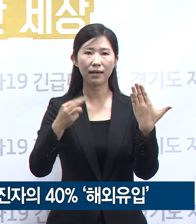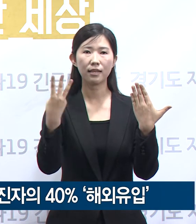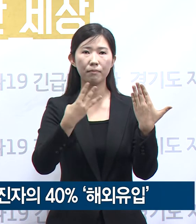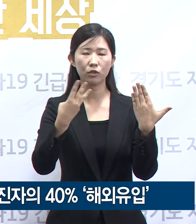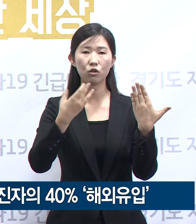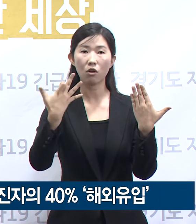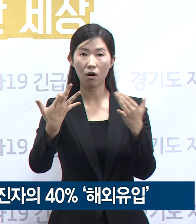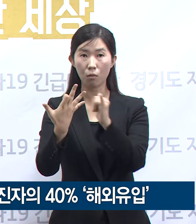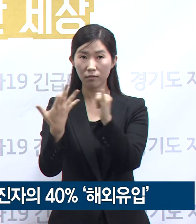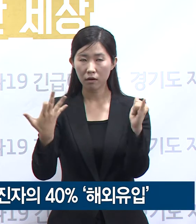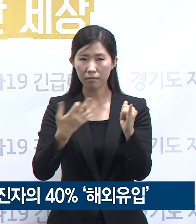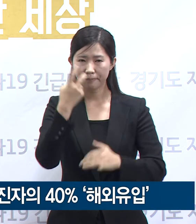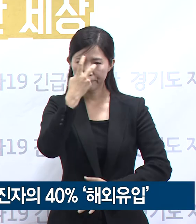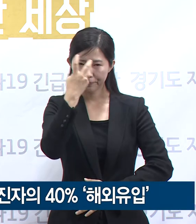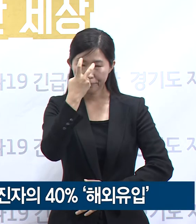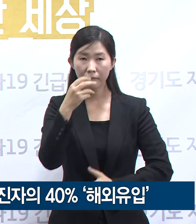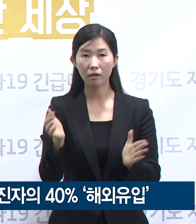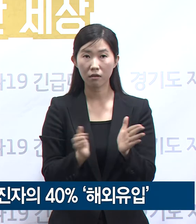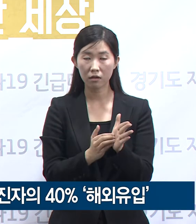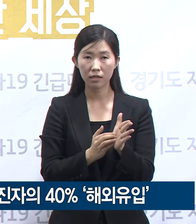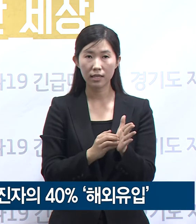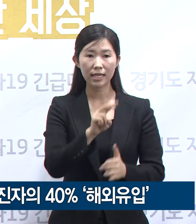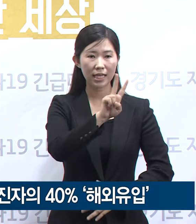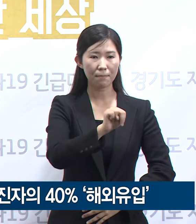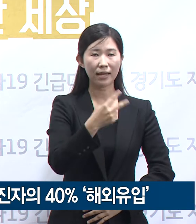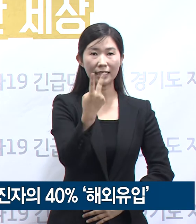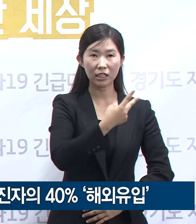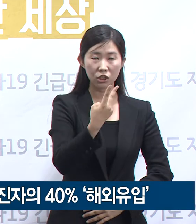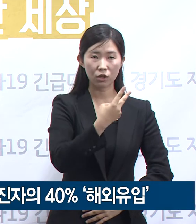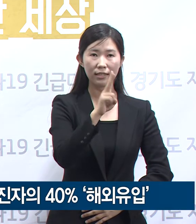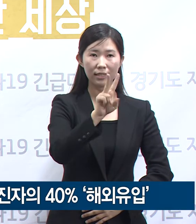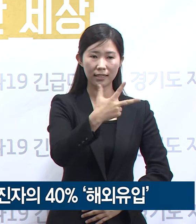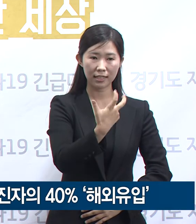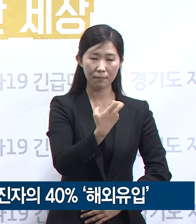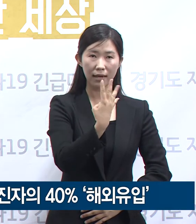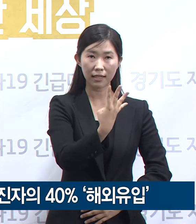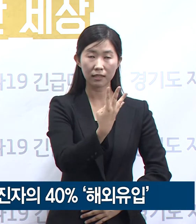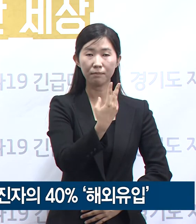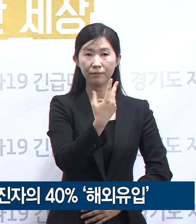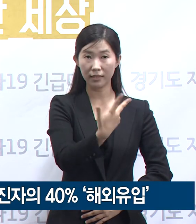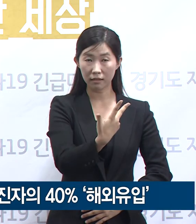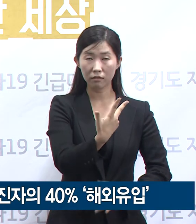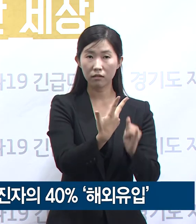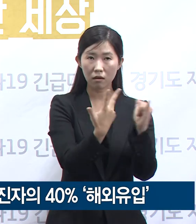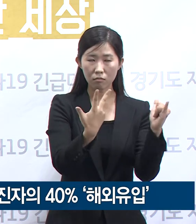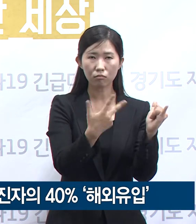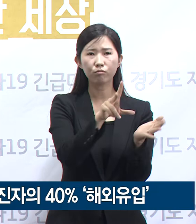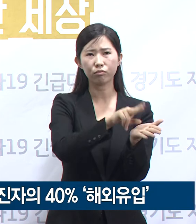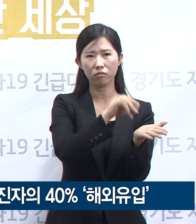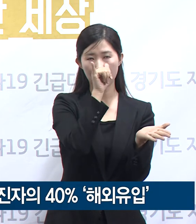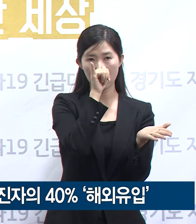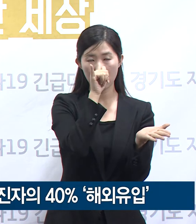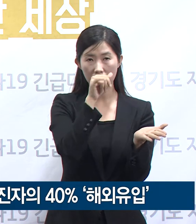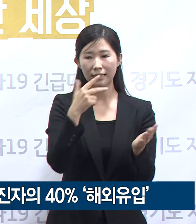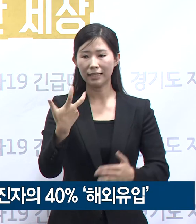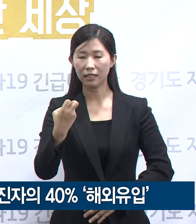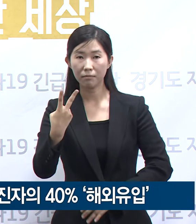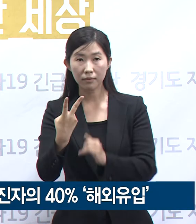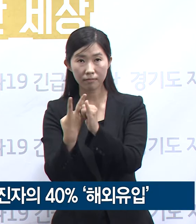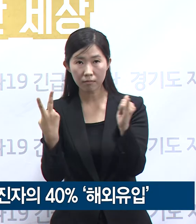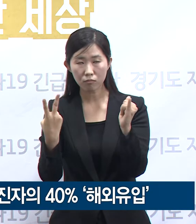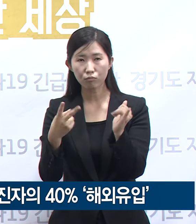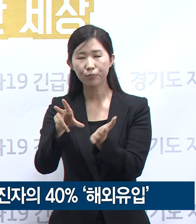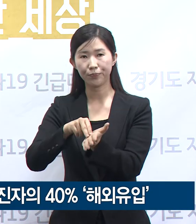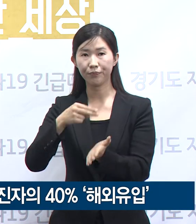진단검사를 실시하였고 22,747명이 음성판정을 72명이 양성판정을 받았고